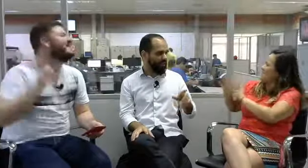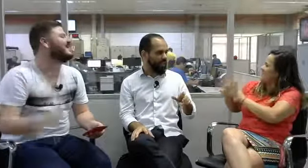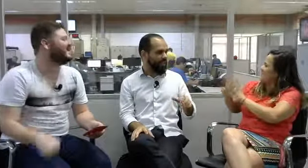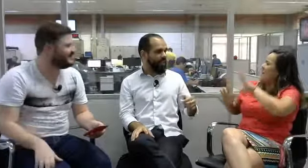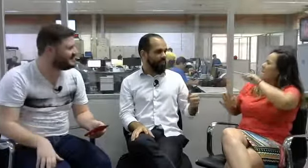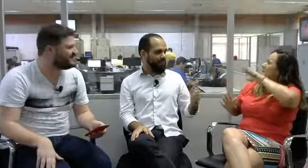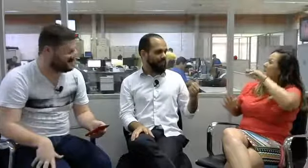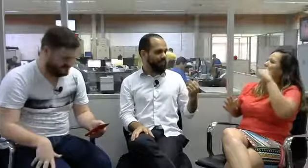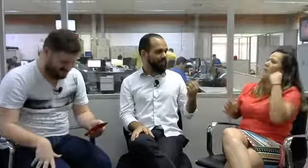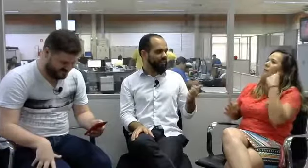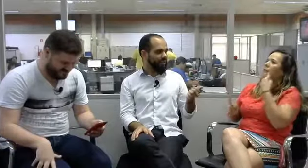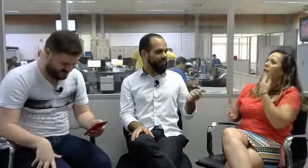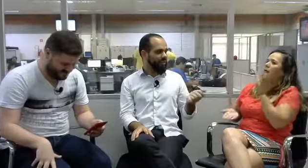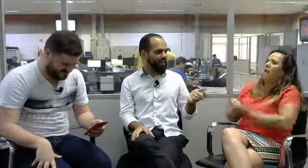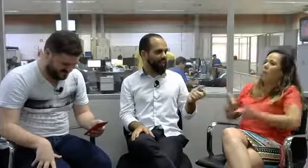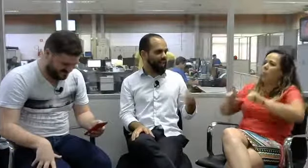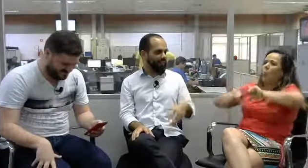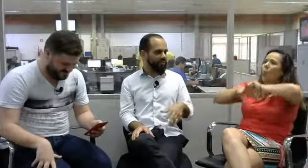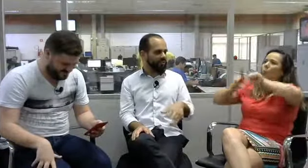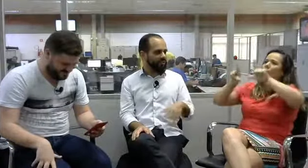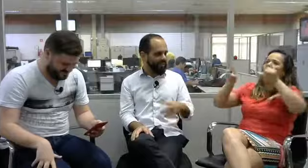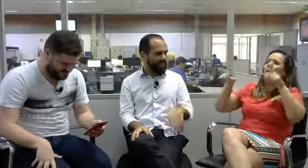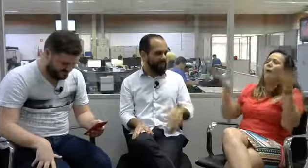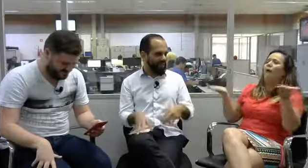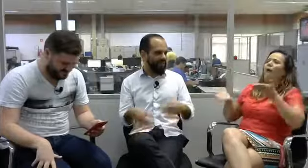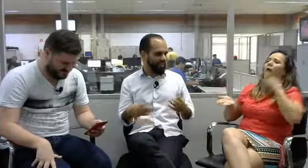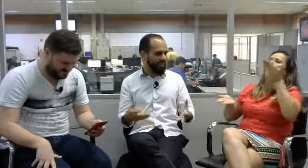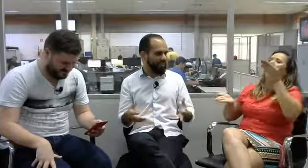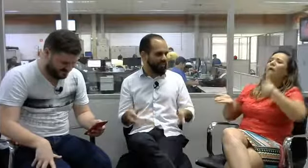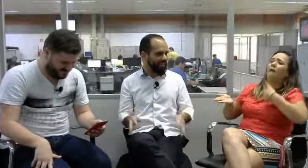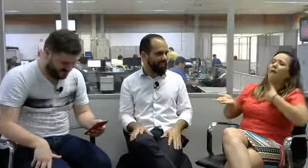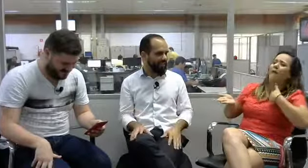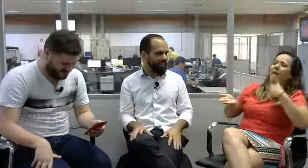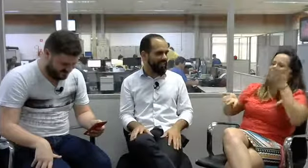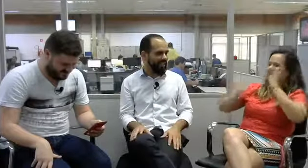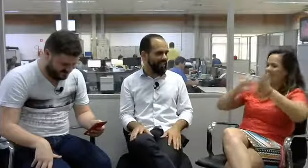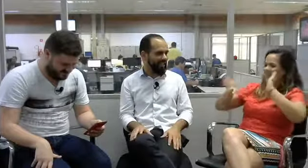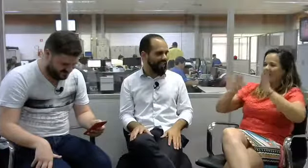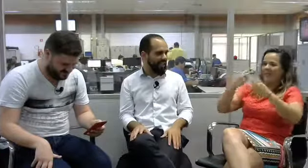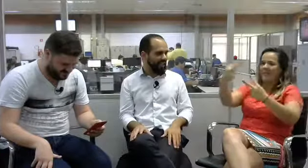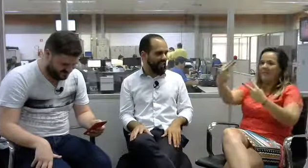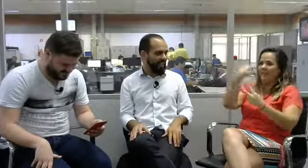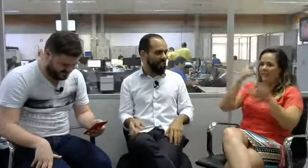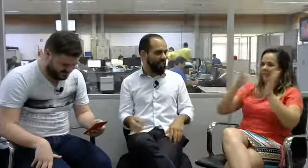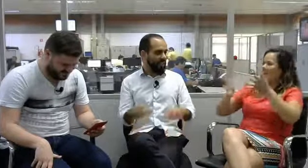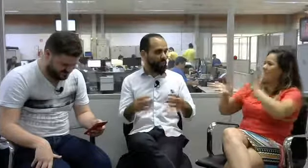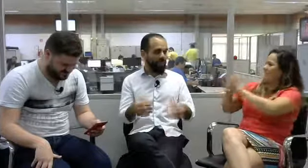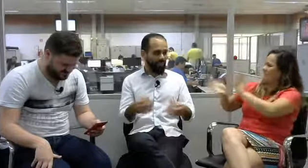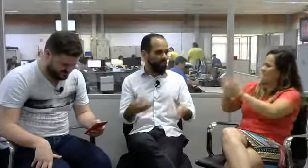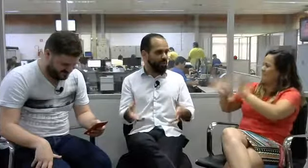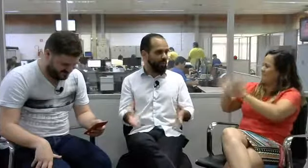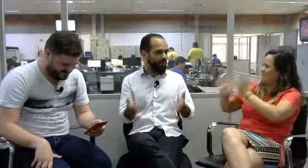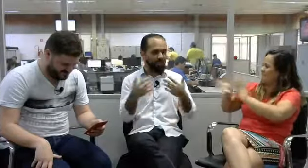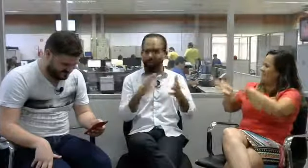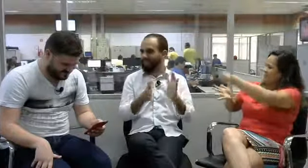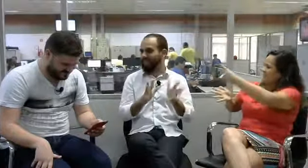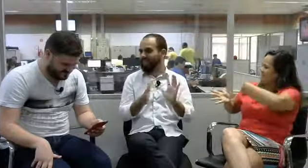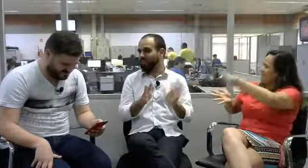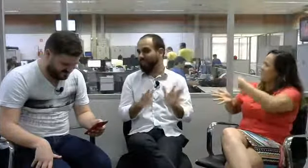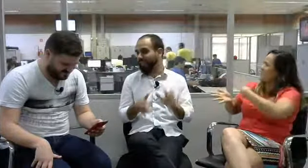Mas ela está dizendo que, no caso aqui, nós estamos tendo a língua de sinais e que ela pode olhar para nós fazendo sinais aqui. E